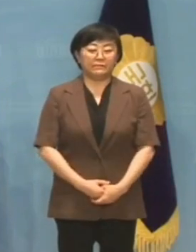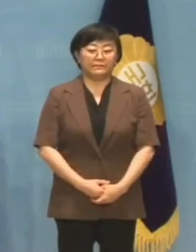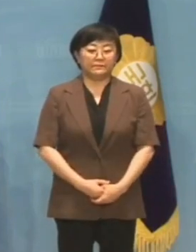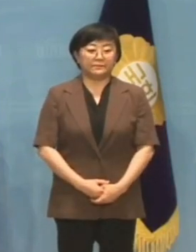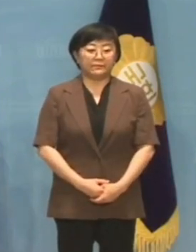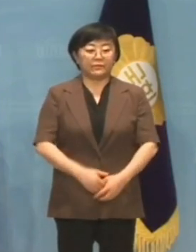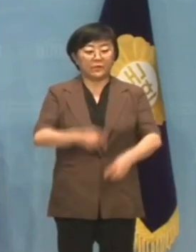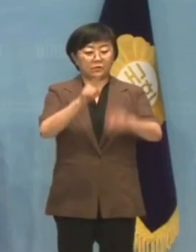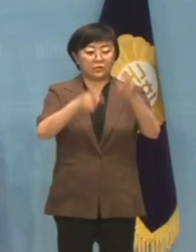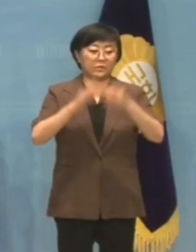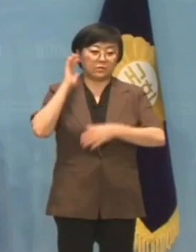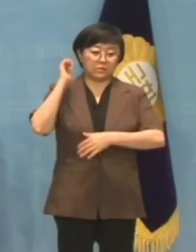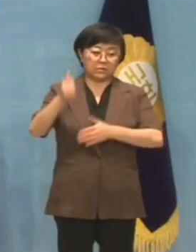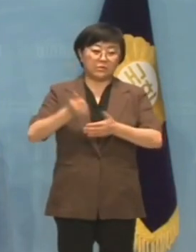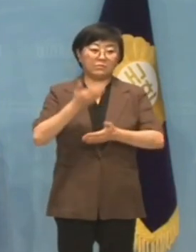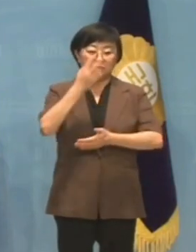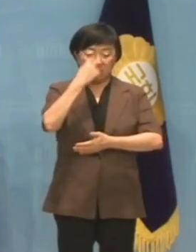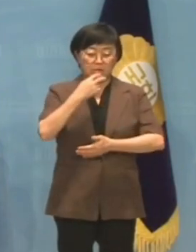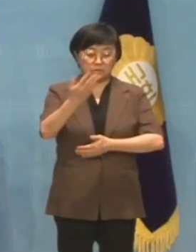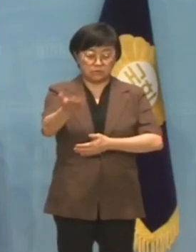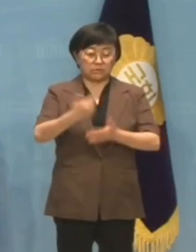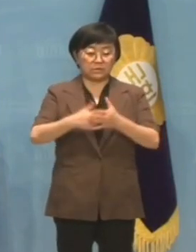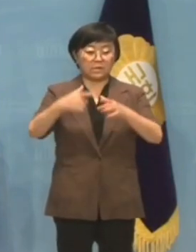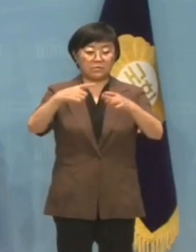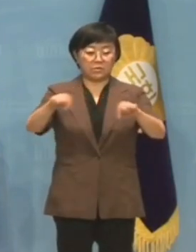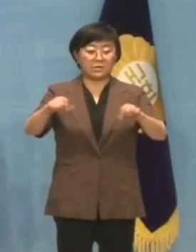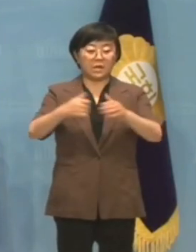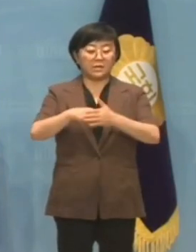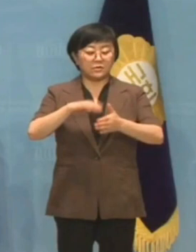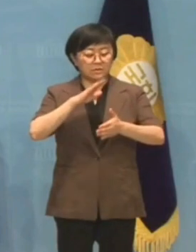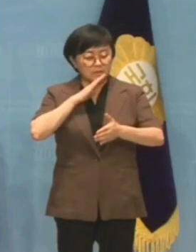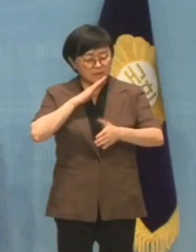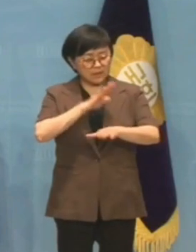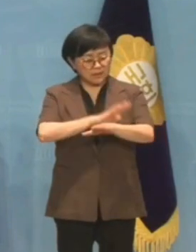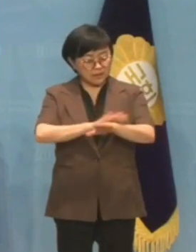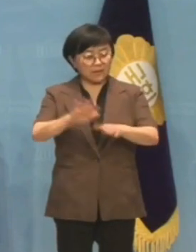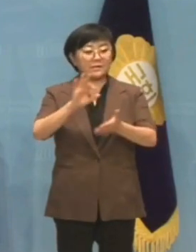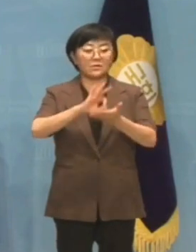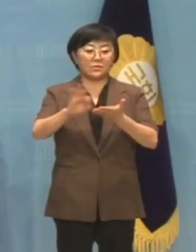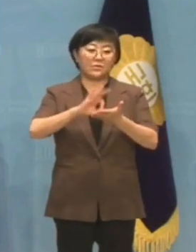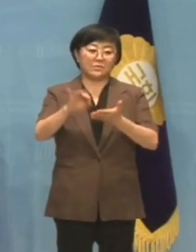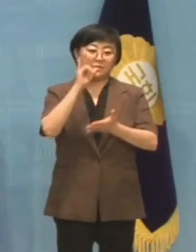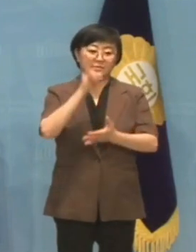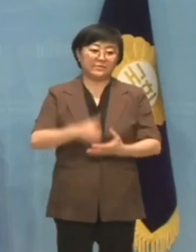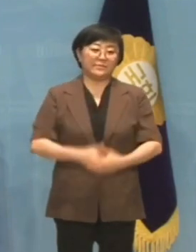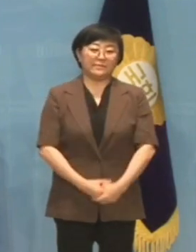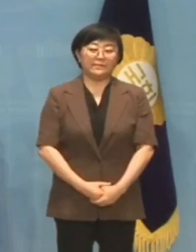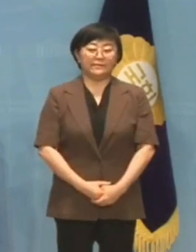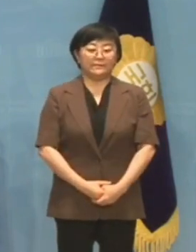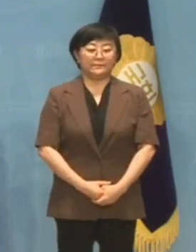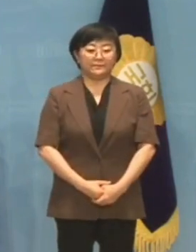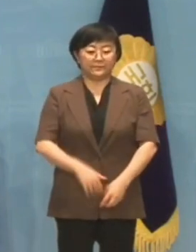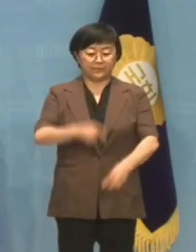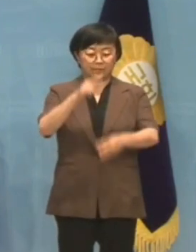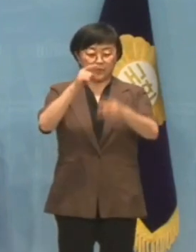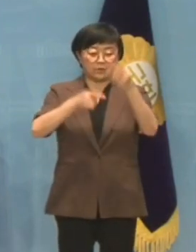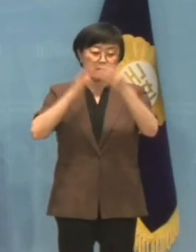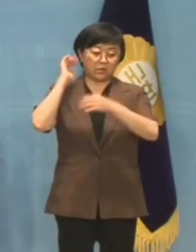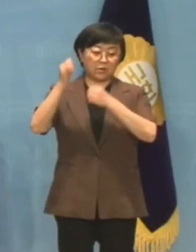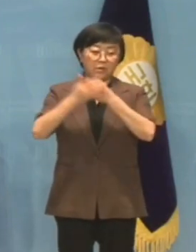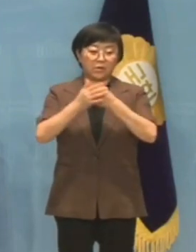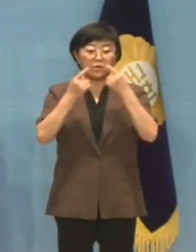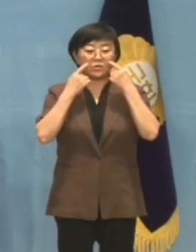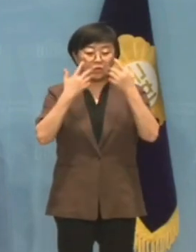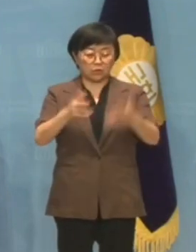윤석열 대통령이 준 면죄부를 일본이 알뜰하게 써먹고 있는 것입니다. 윤석열 대통령은